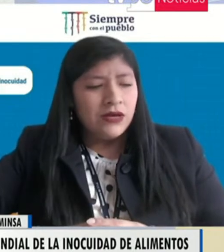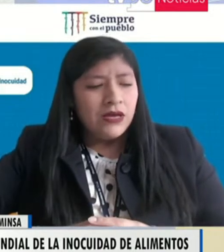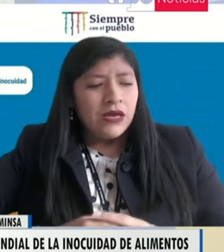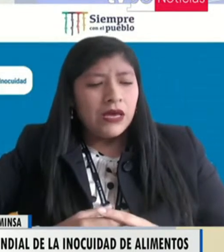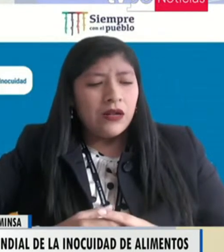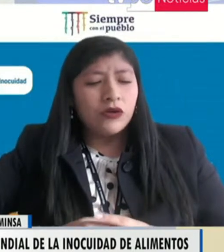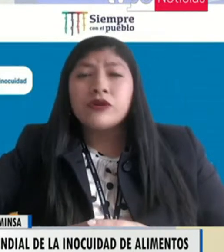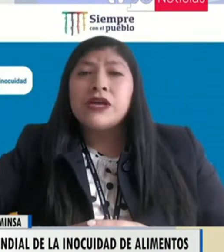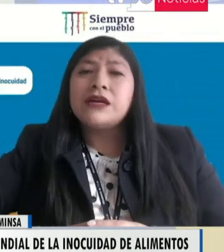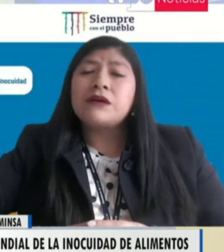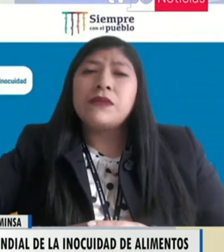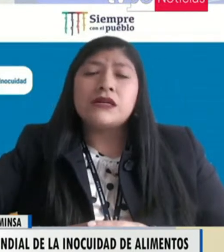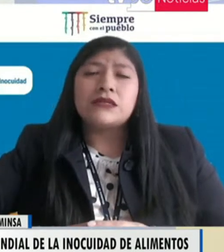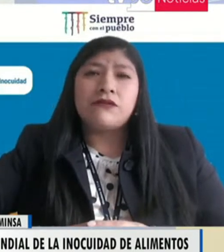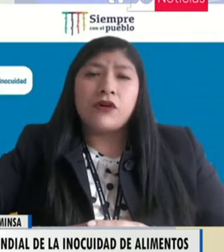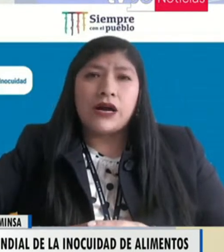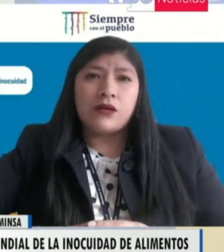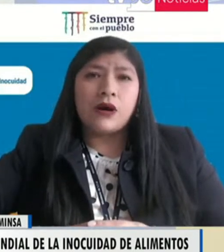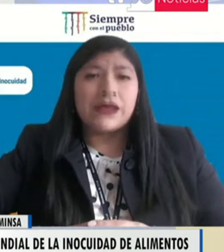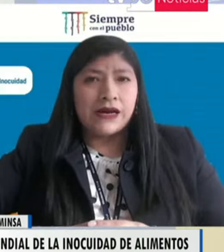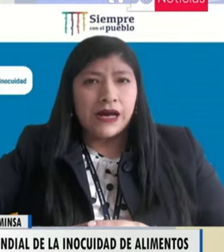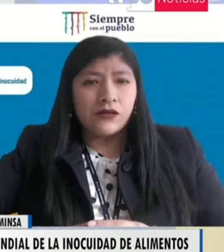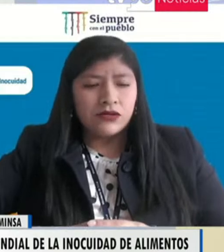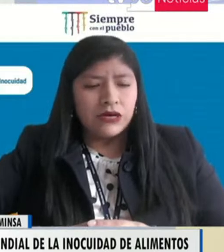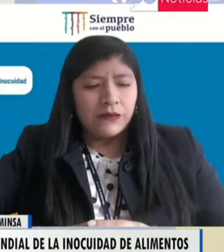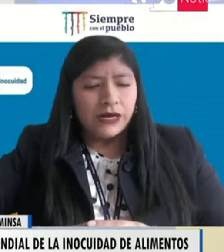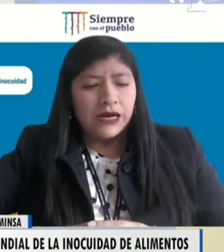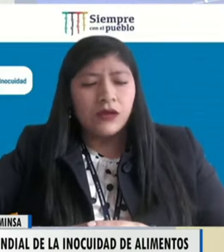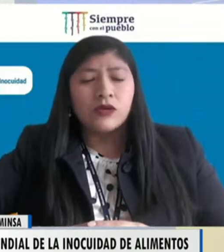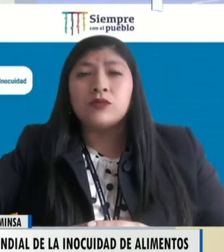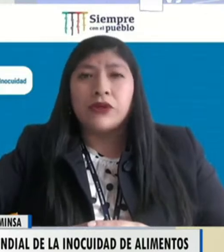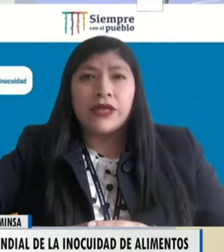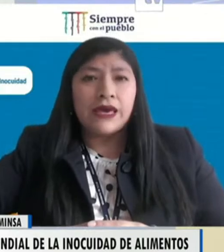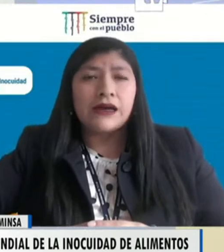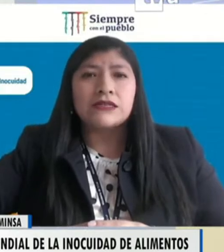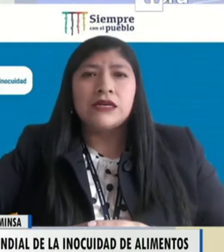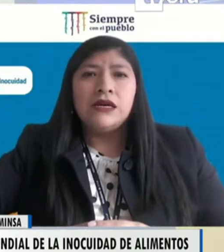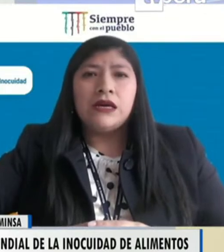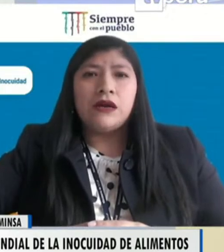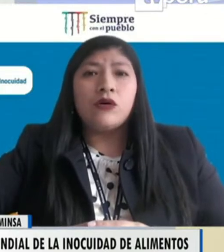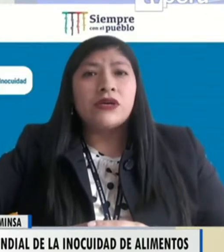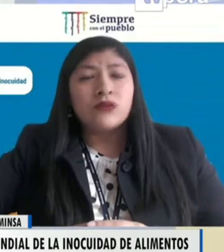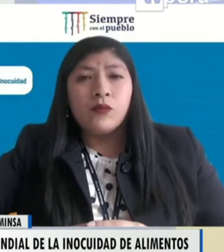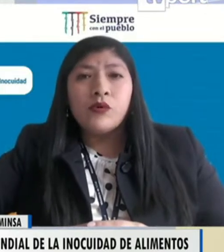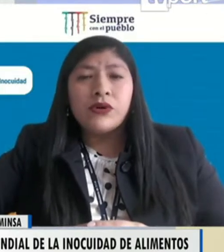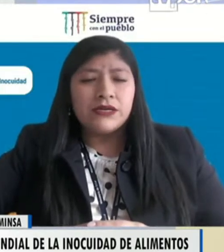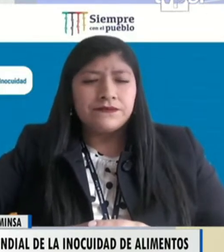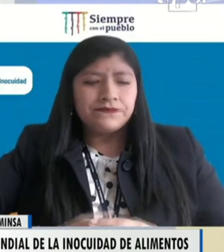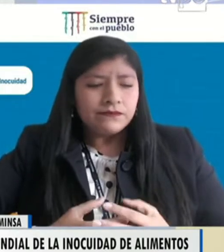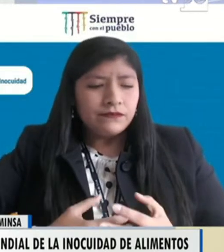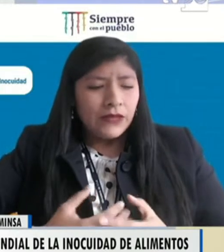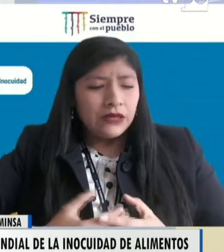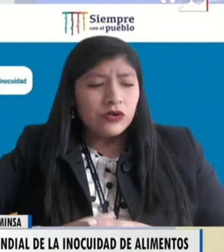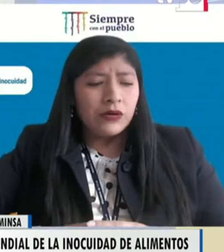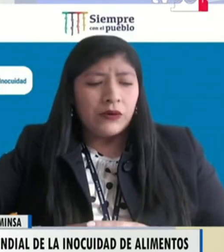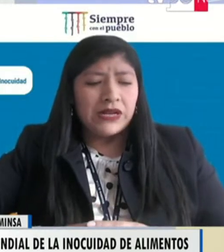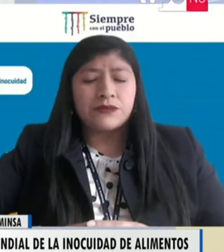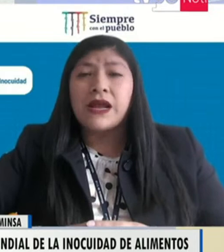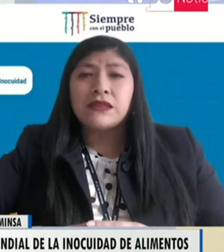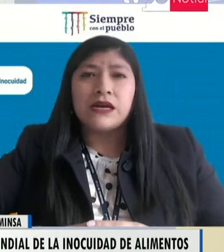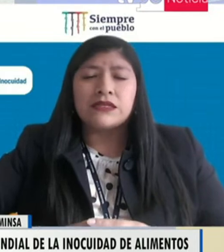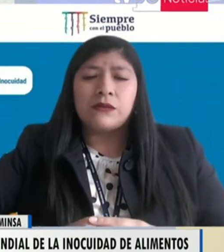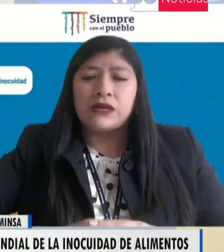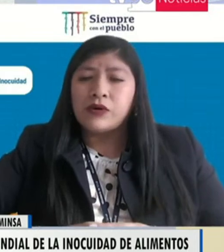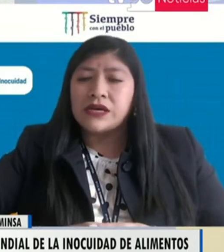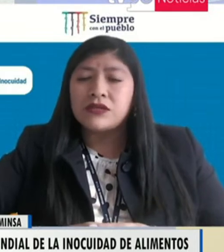en este caso. El otro día también está enfocado a mercados, a mercados, bodegas, ollas comunes, sobre